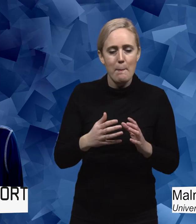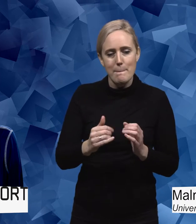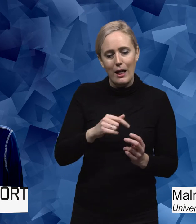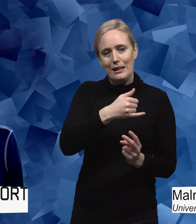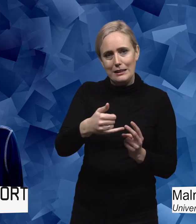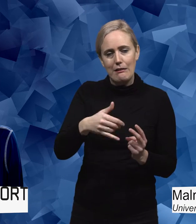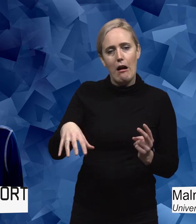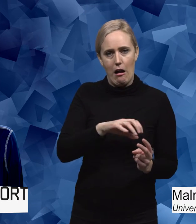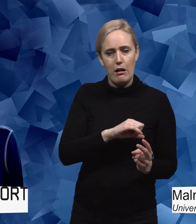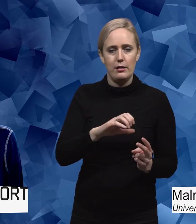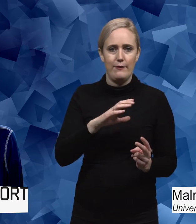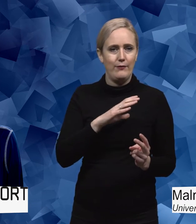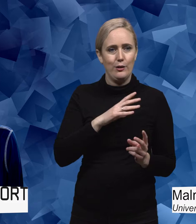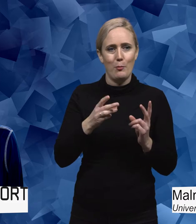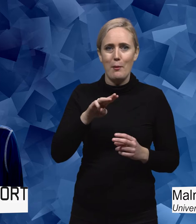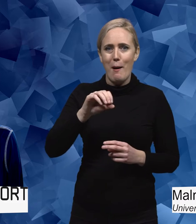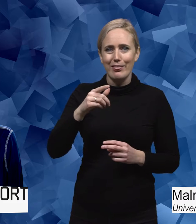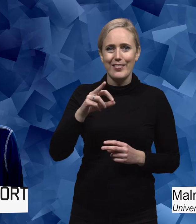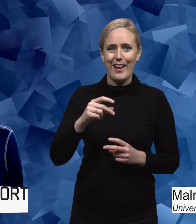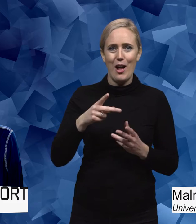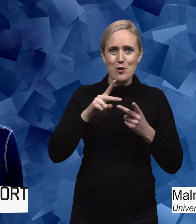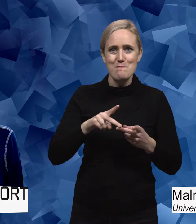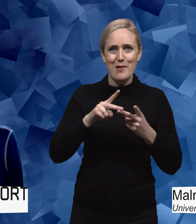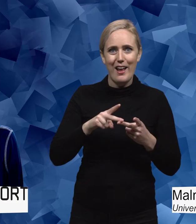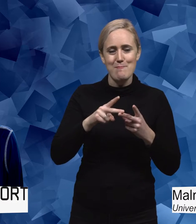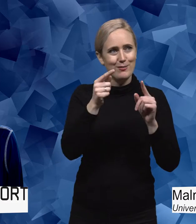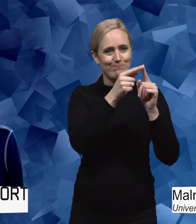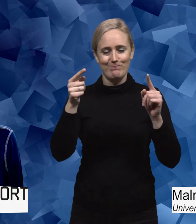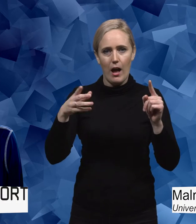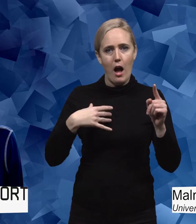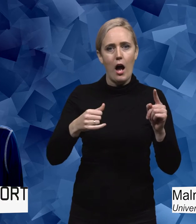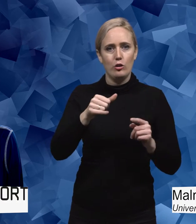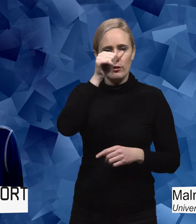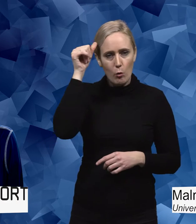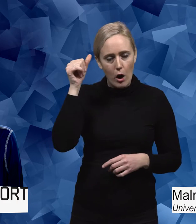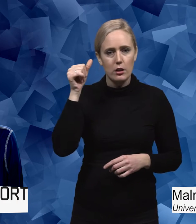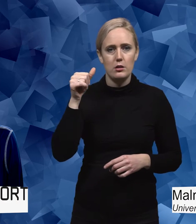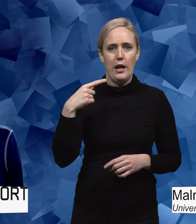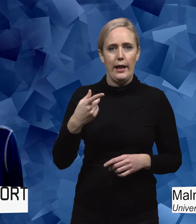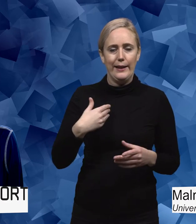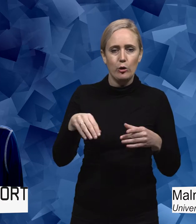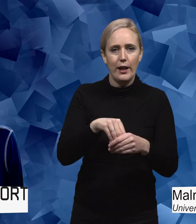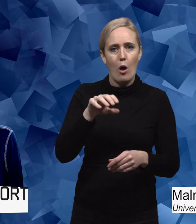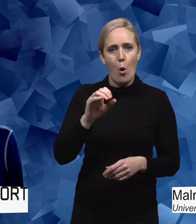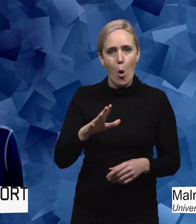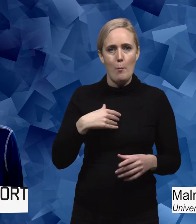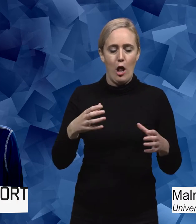upprepas som ett mantra nästan att det blir extra svårt att inkludera om man håller på med bollspel, lagidrotter och